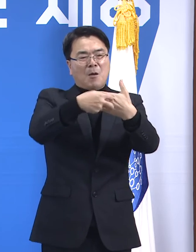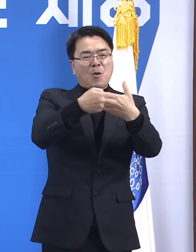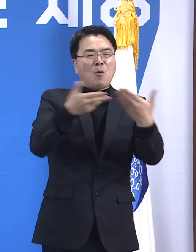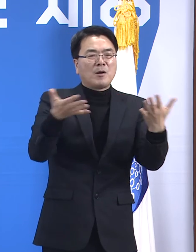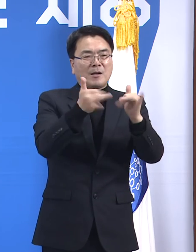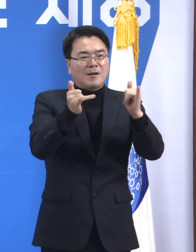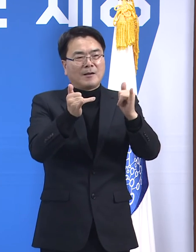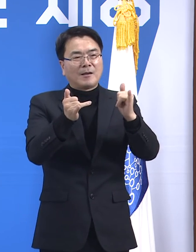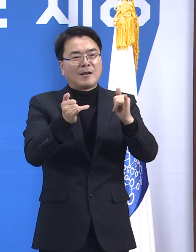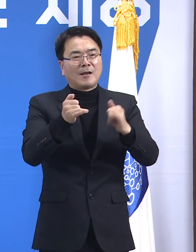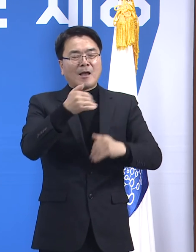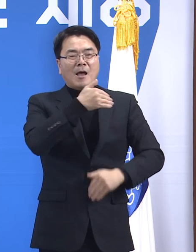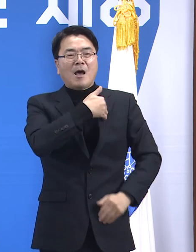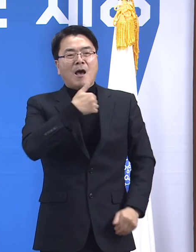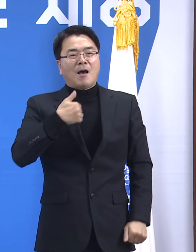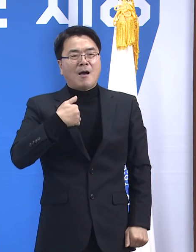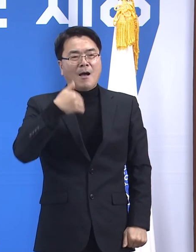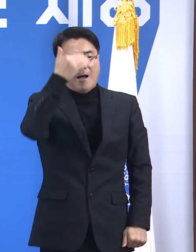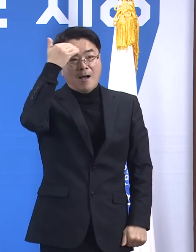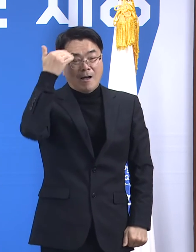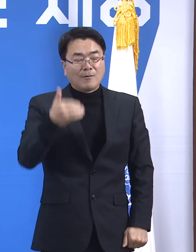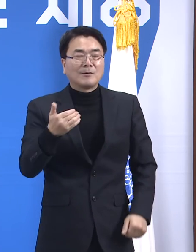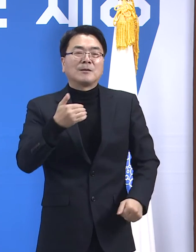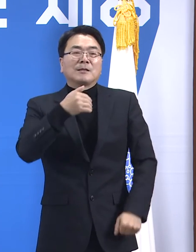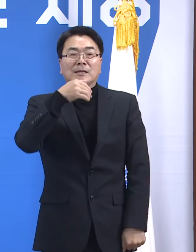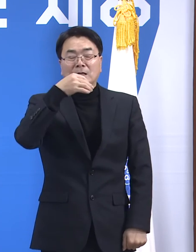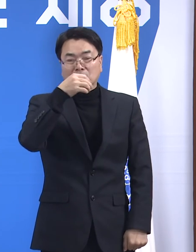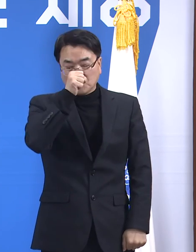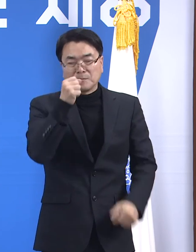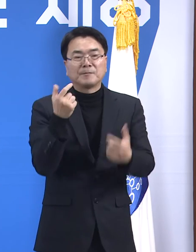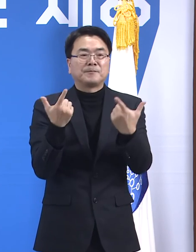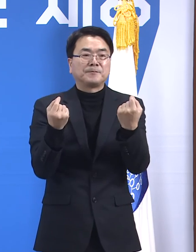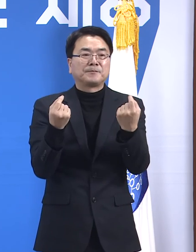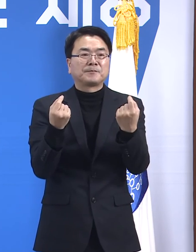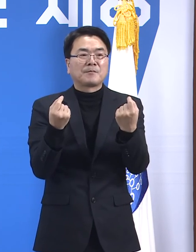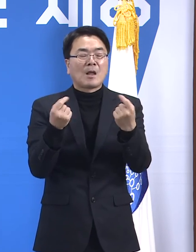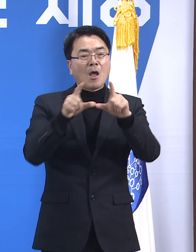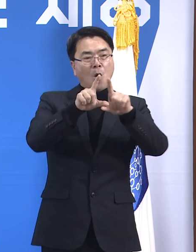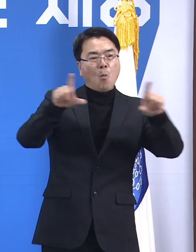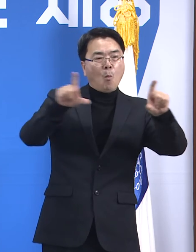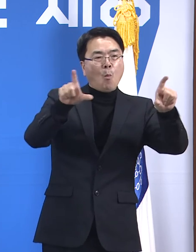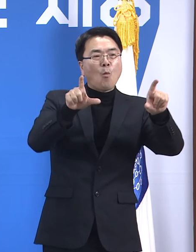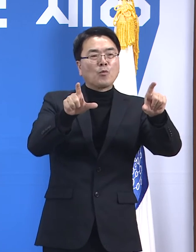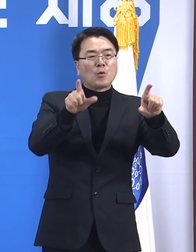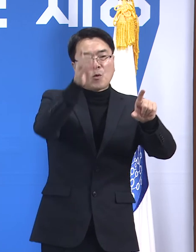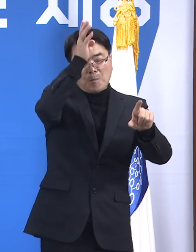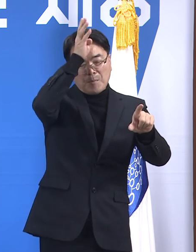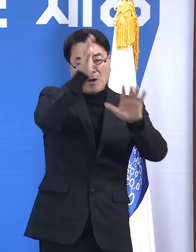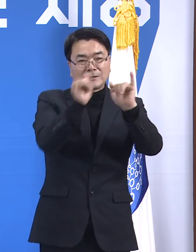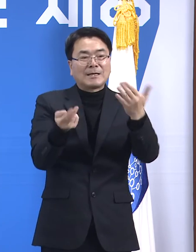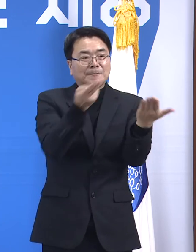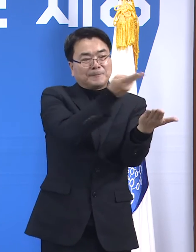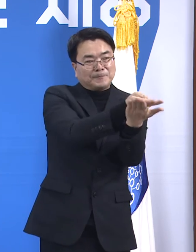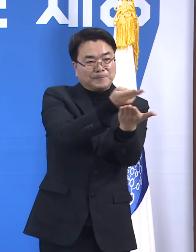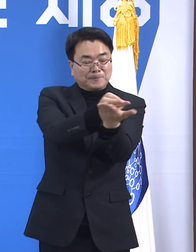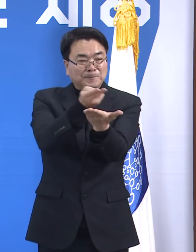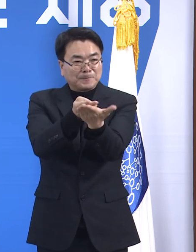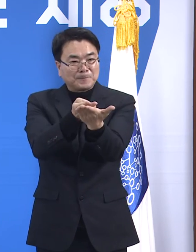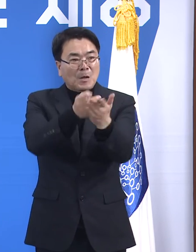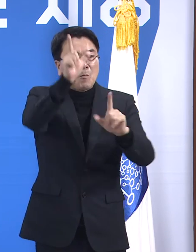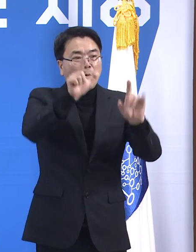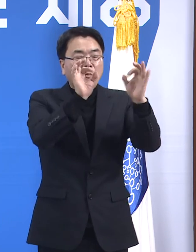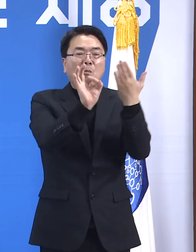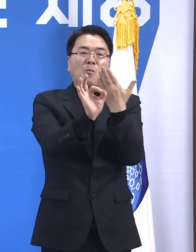1월 25일 경기도가 지정한 일반 환자 병상 가동률은 코로나19 확산세가